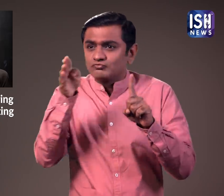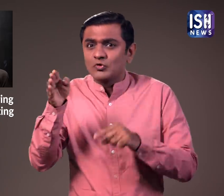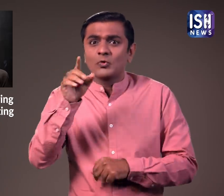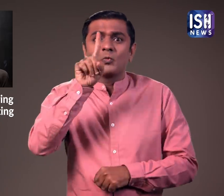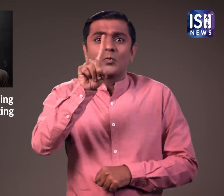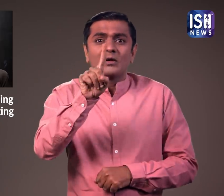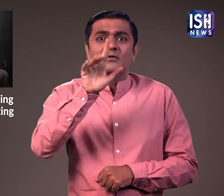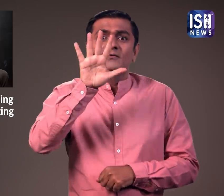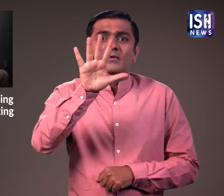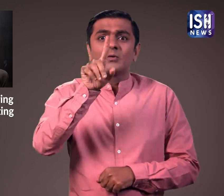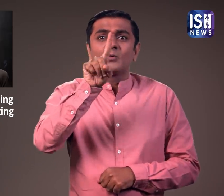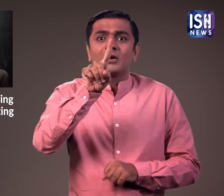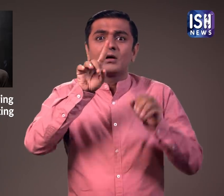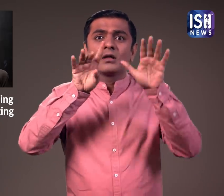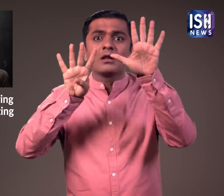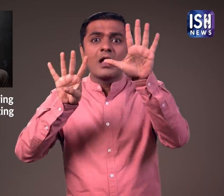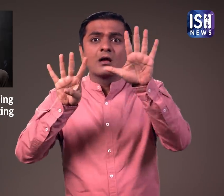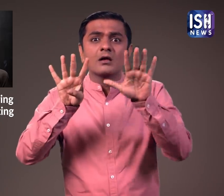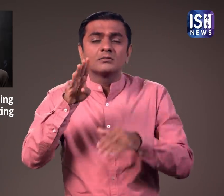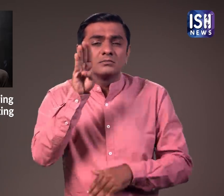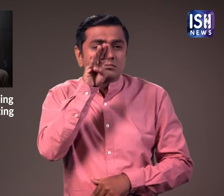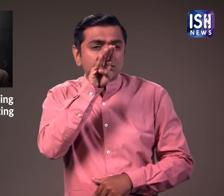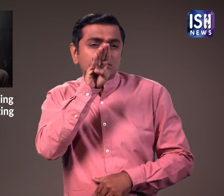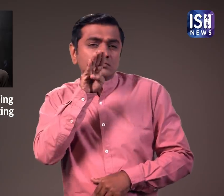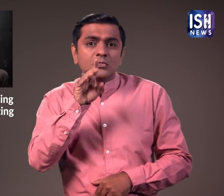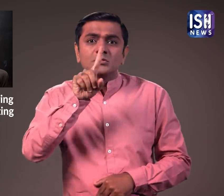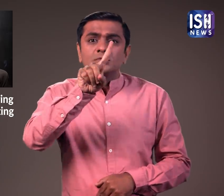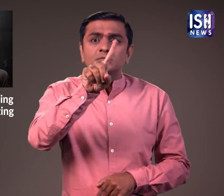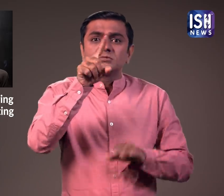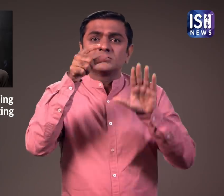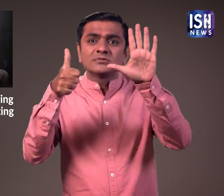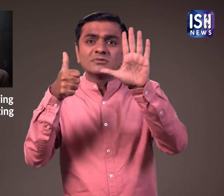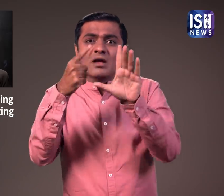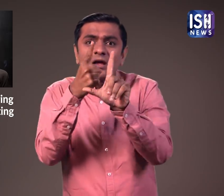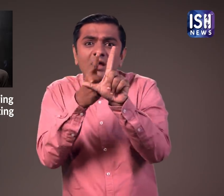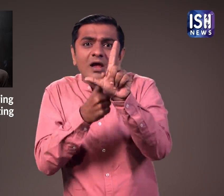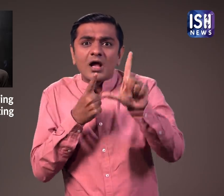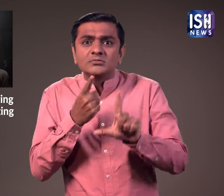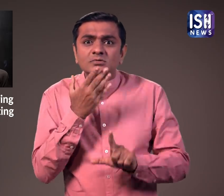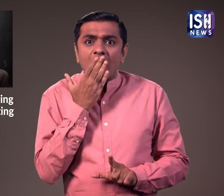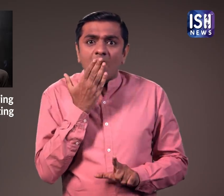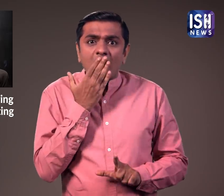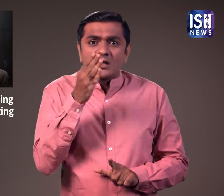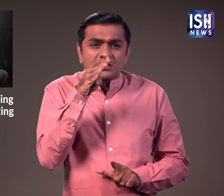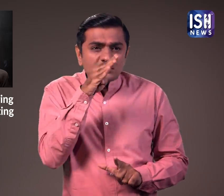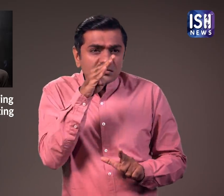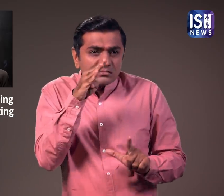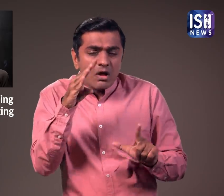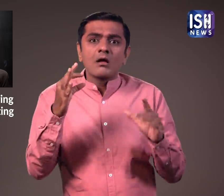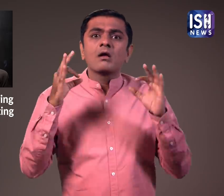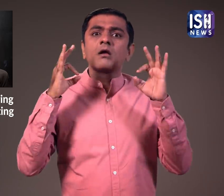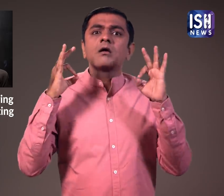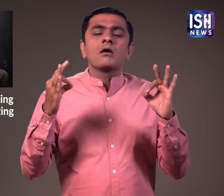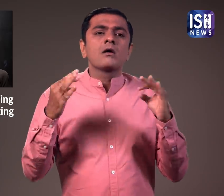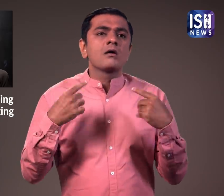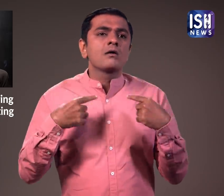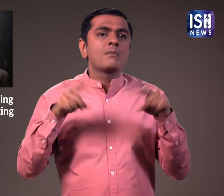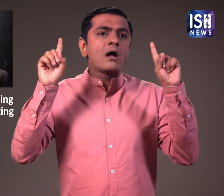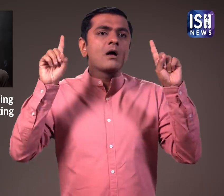पेंटिंग को पूरा किया। इस उतकृष्ट कलाकृति को पूरा होने में 16 साल लगे।